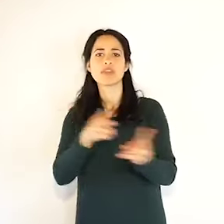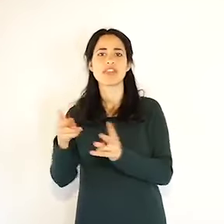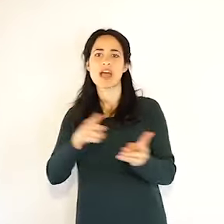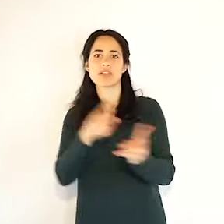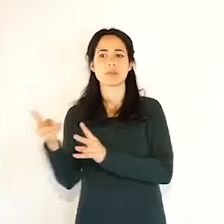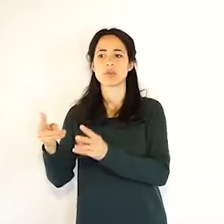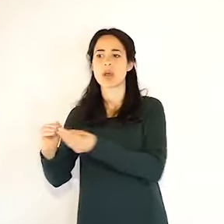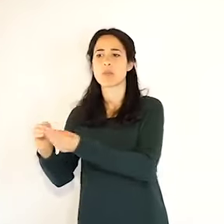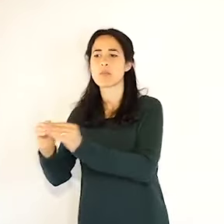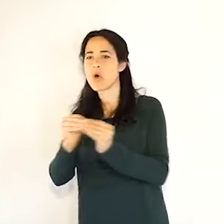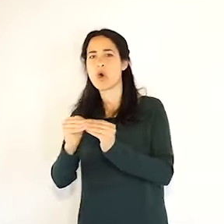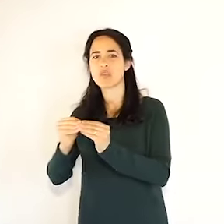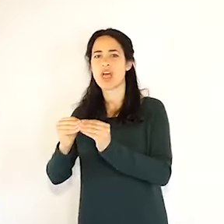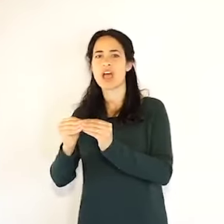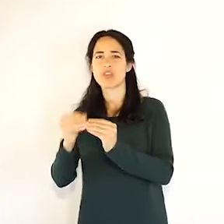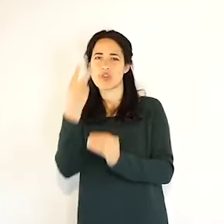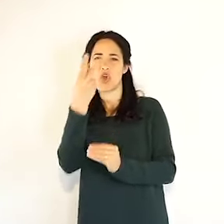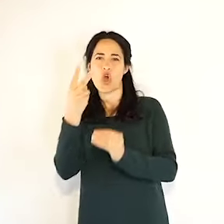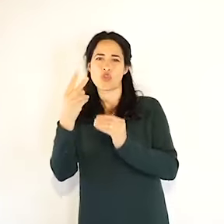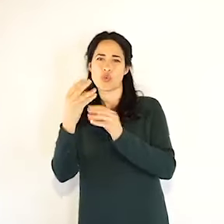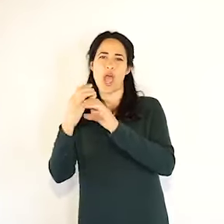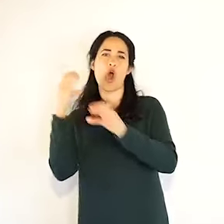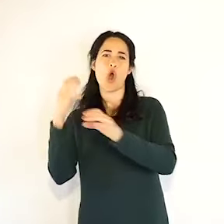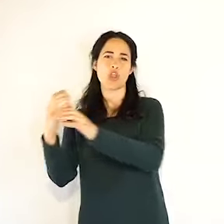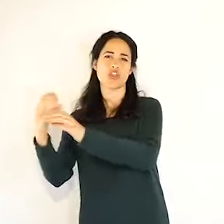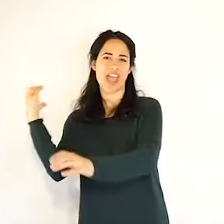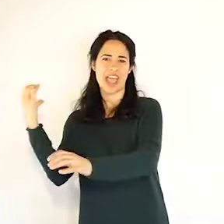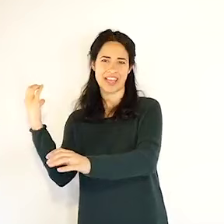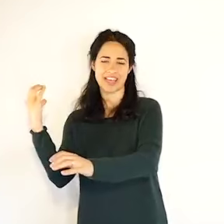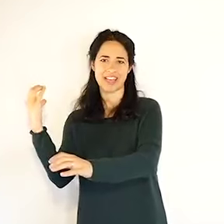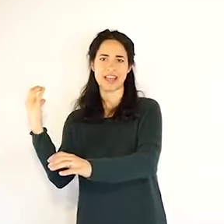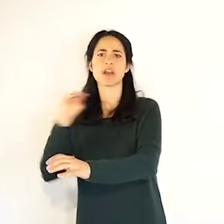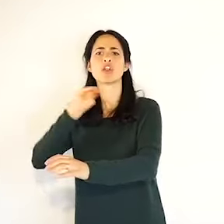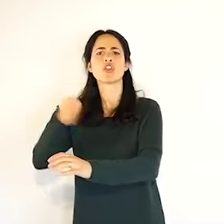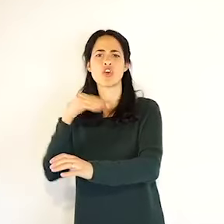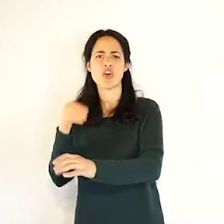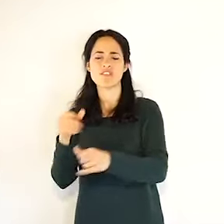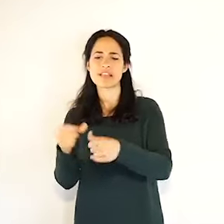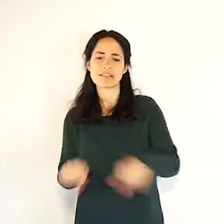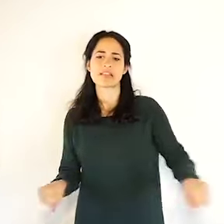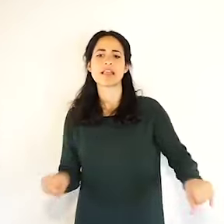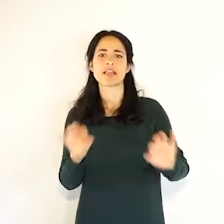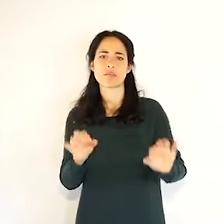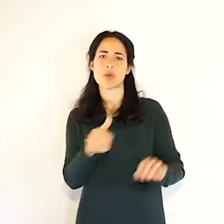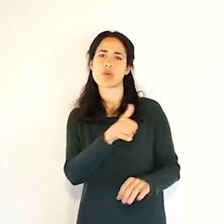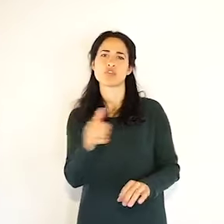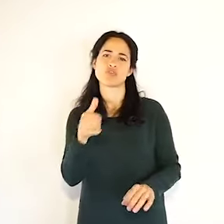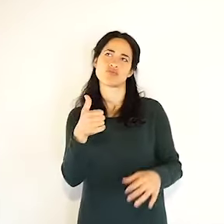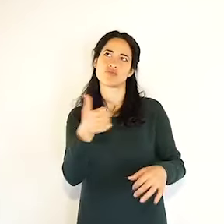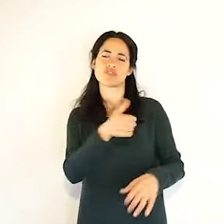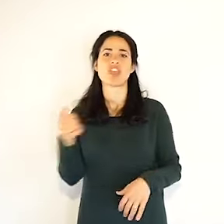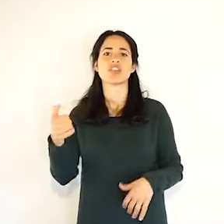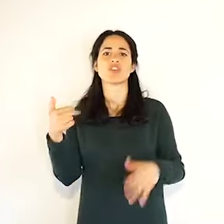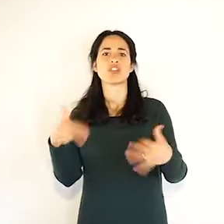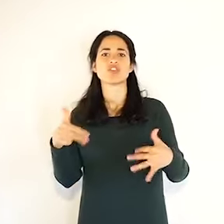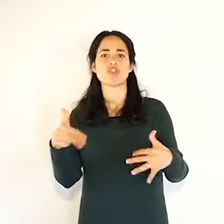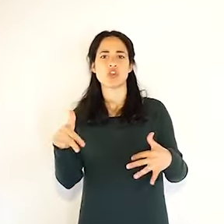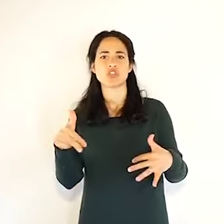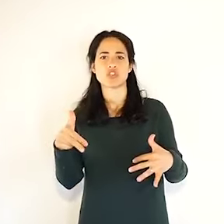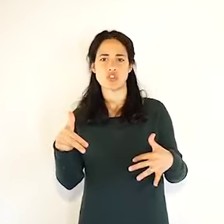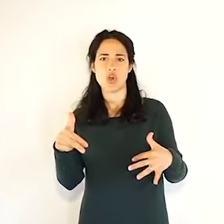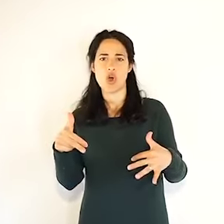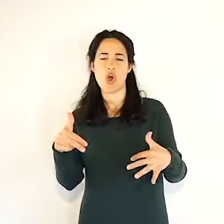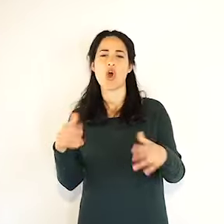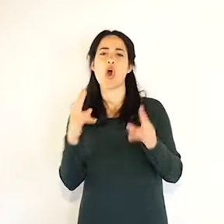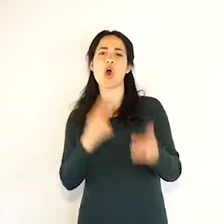bagno docce per la svestizione del personale 118 che trasporta pazienti Covid-19.